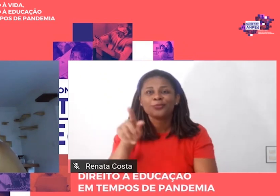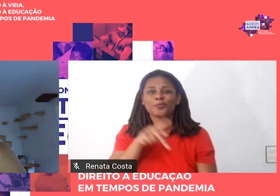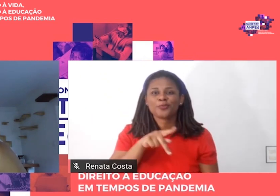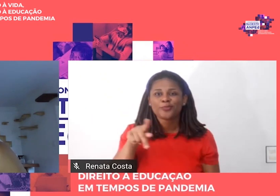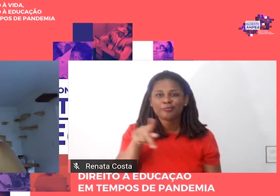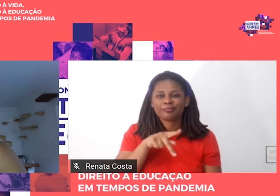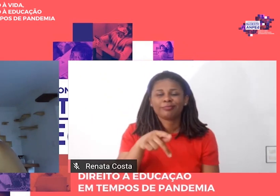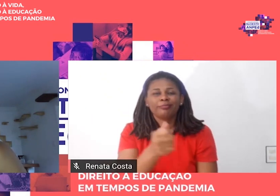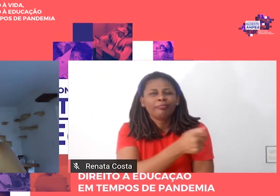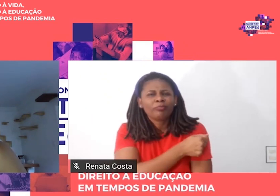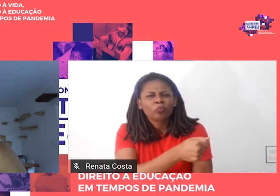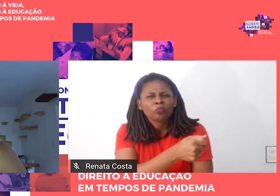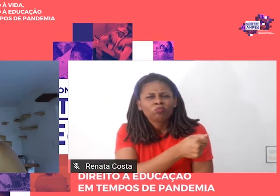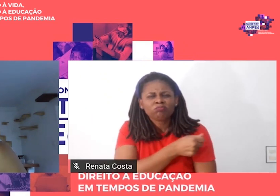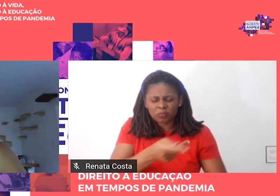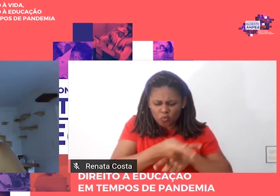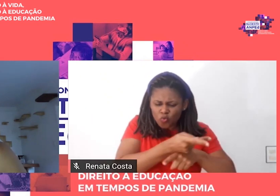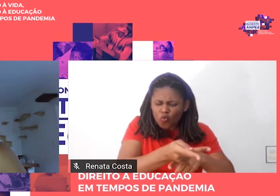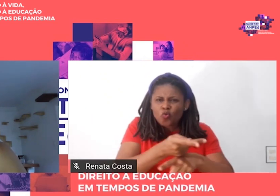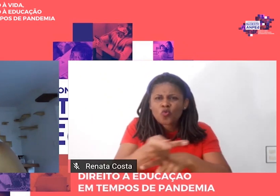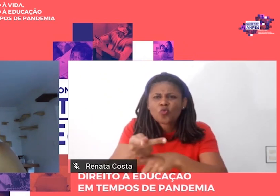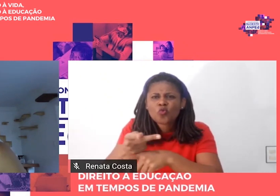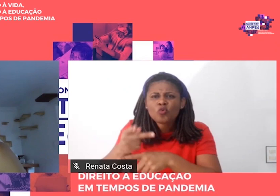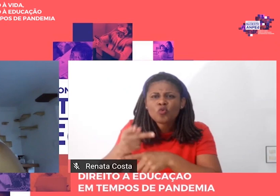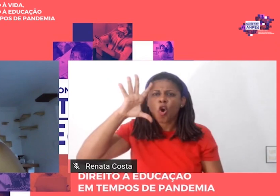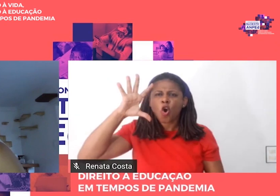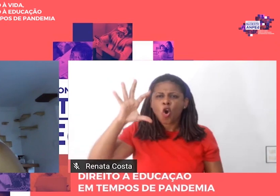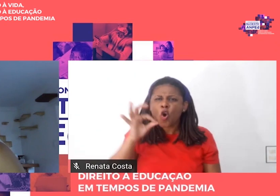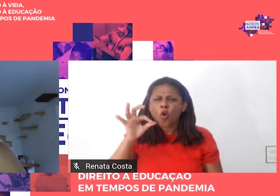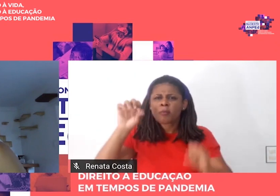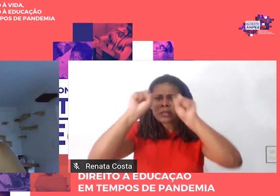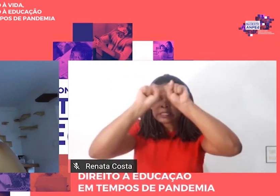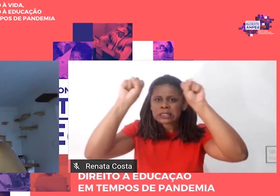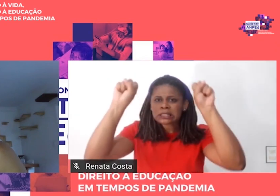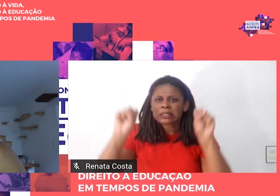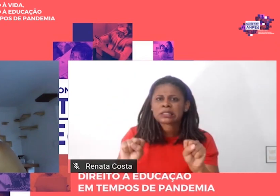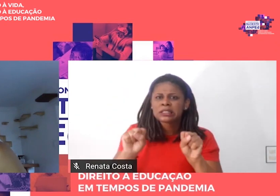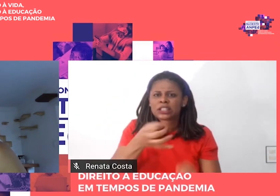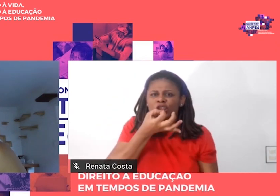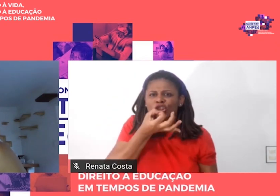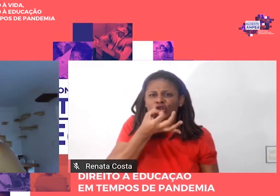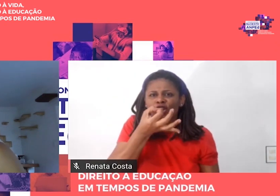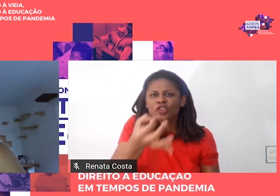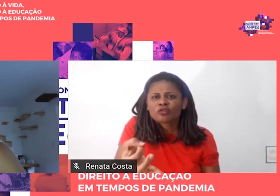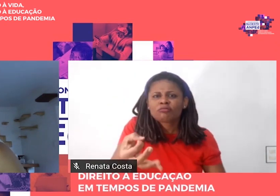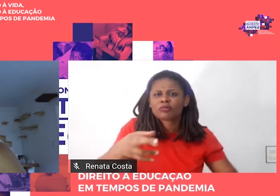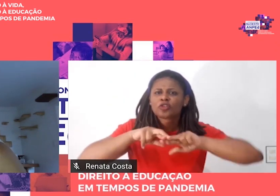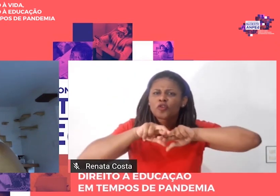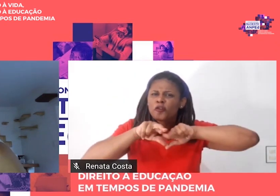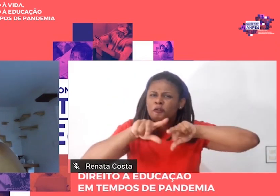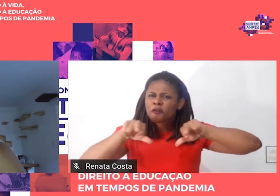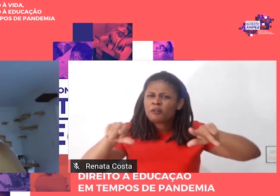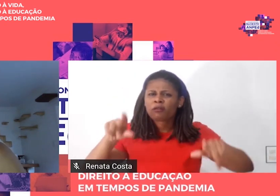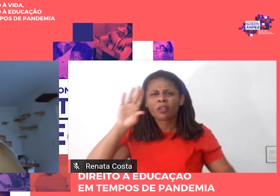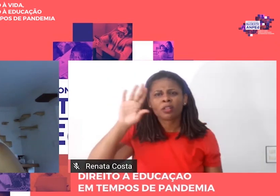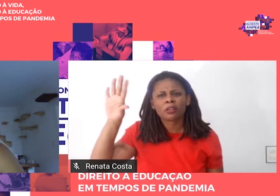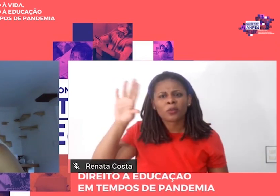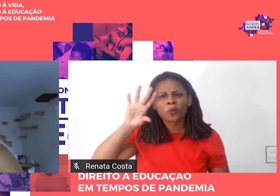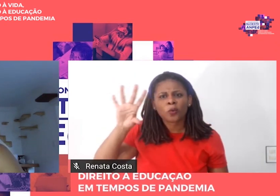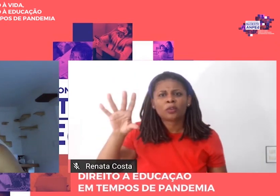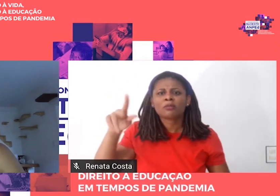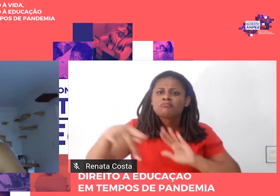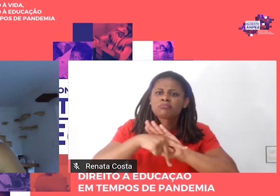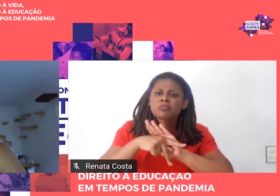compreensão mais sistemática e crítica das diferentes teorias da educação.